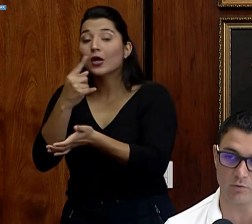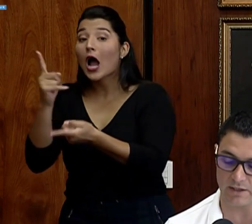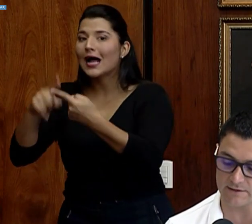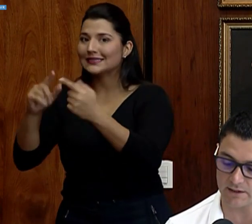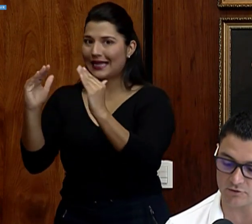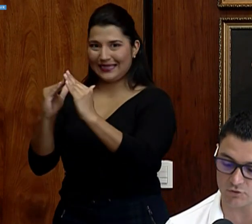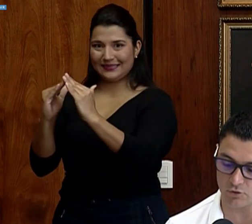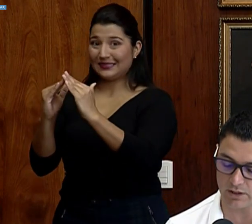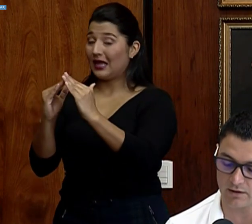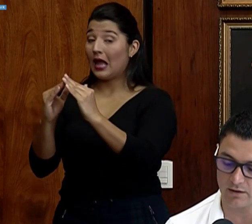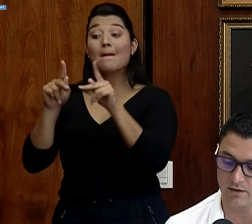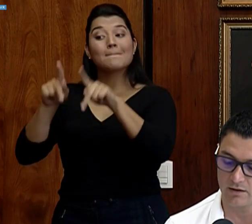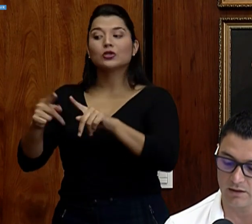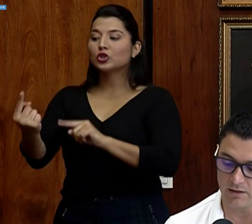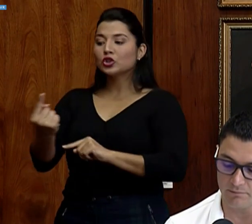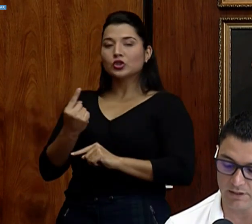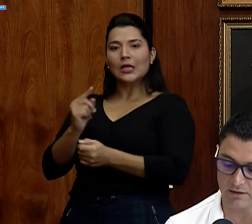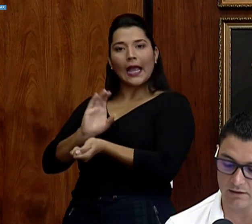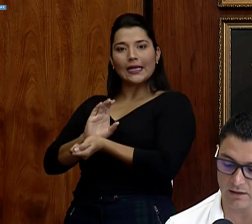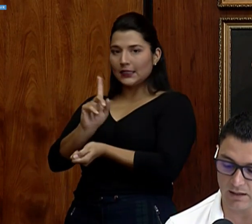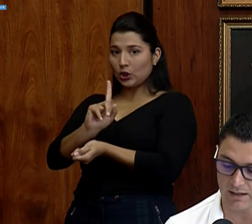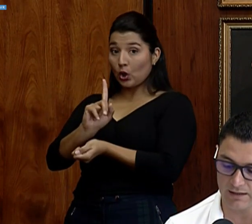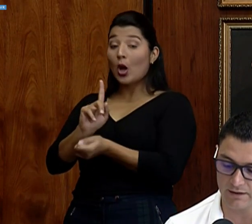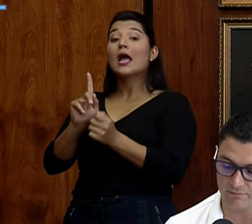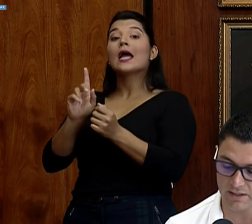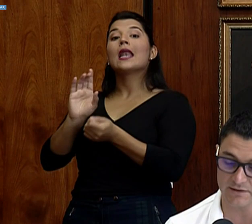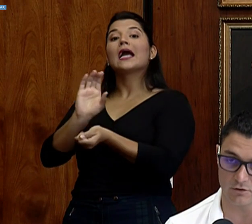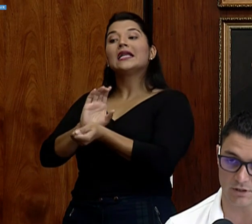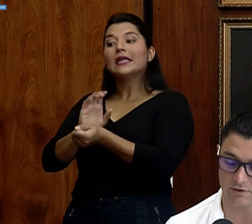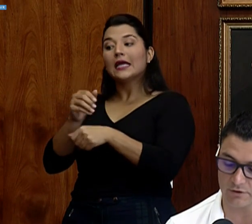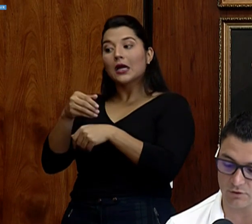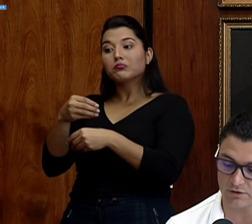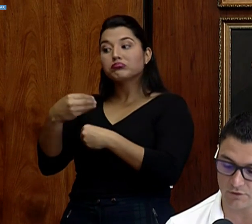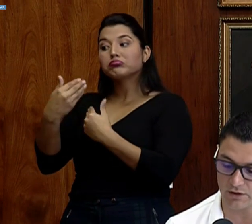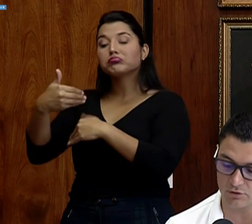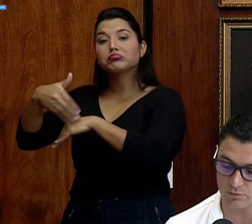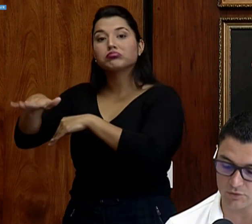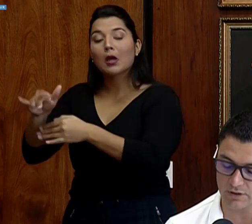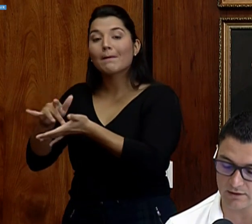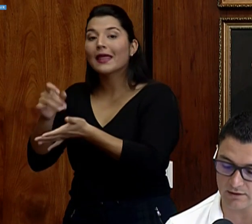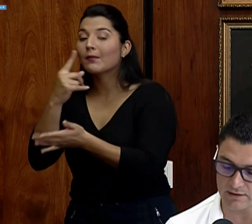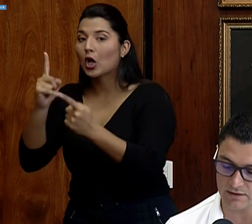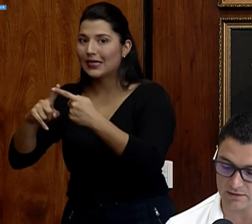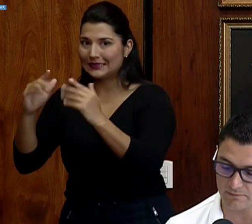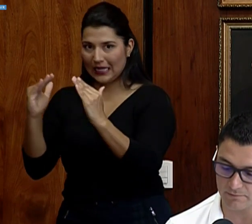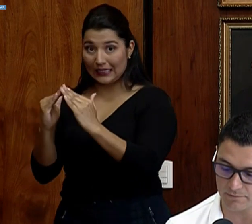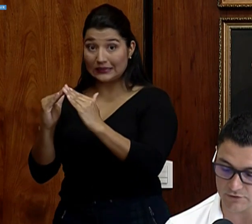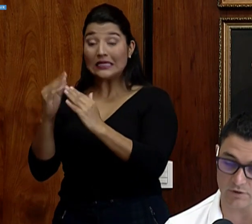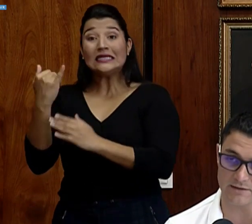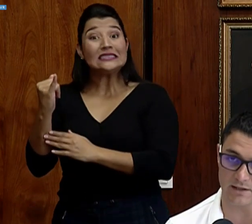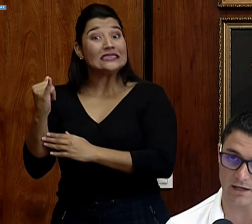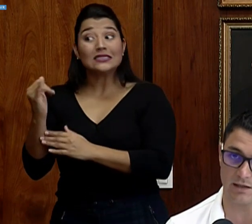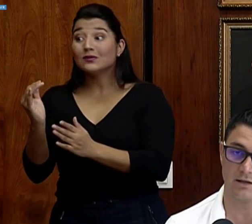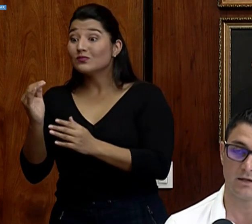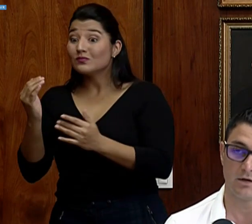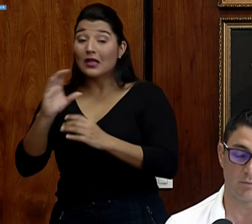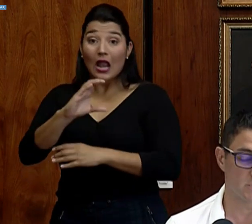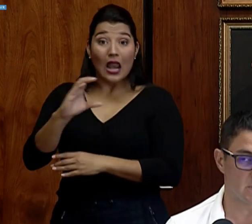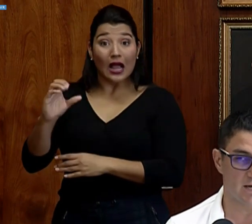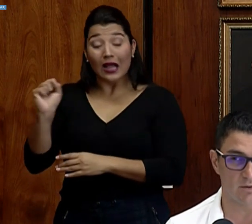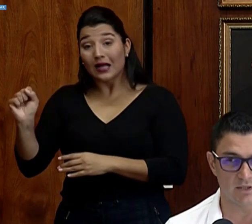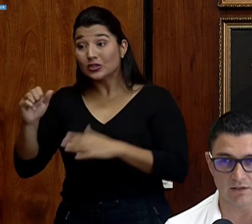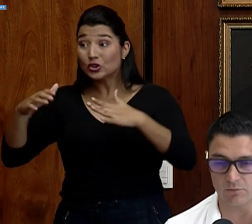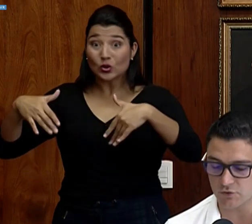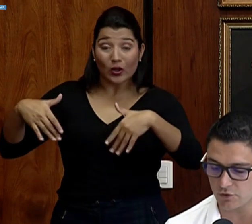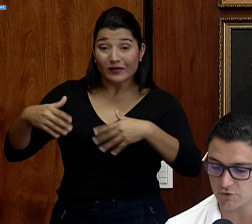logrado regularizar en su zona, envíen a alguien más que no tenga factores de riesgo, busquen esa persona cercana. Lo